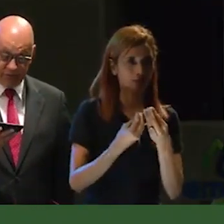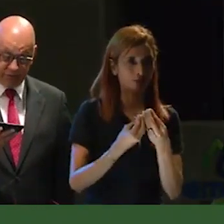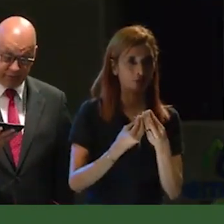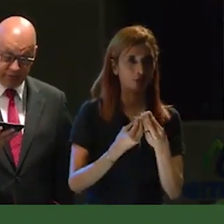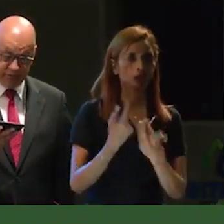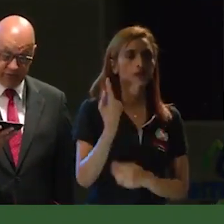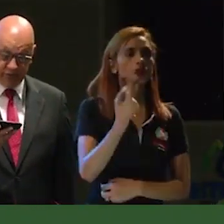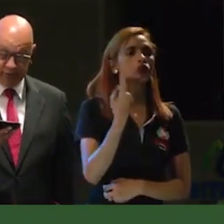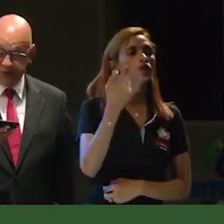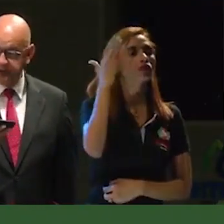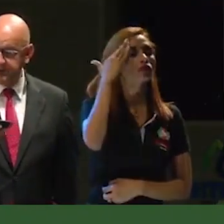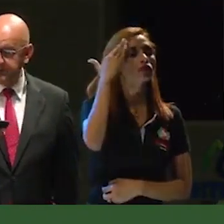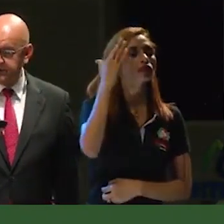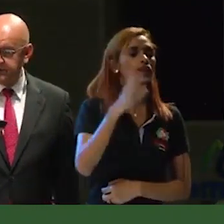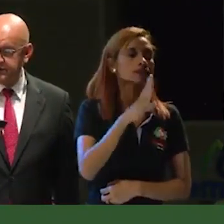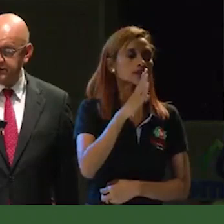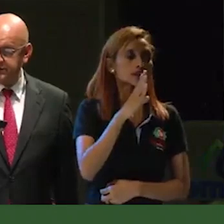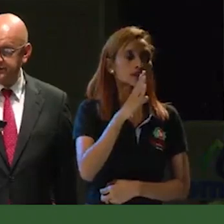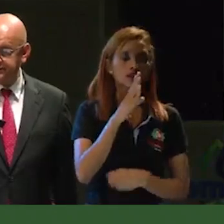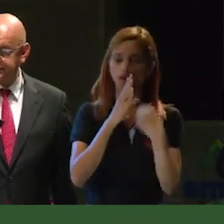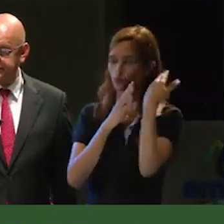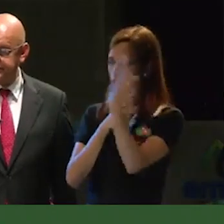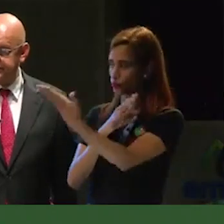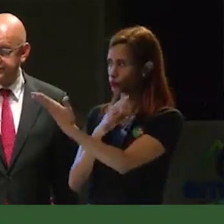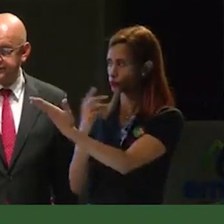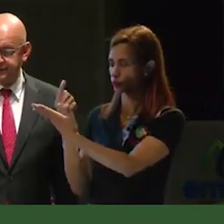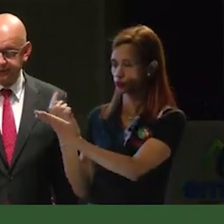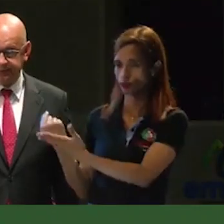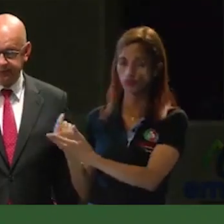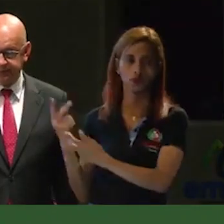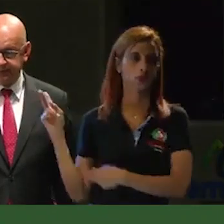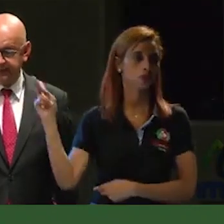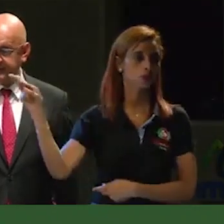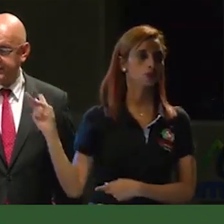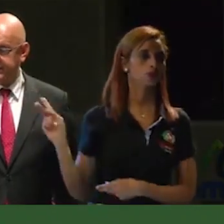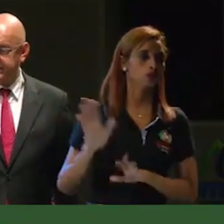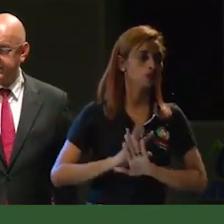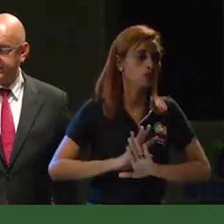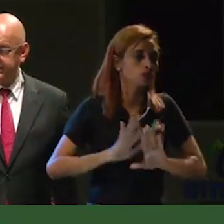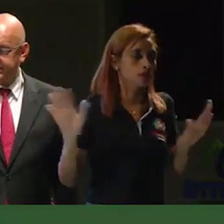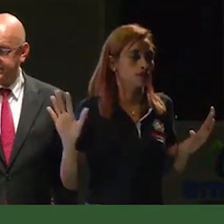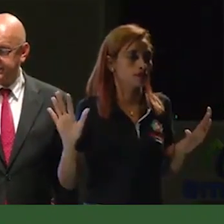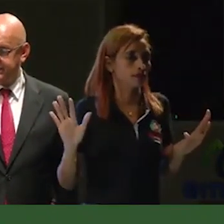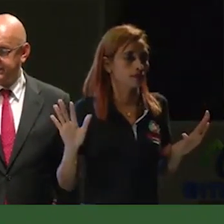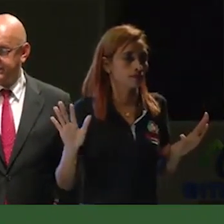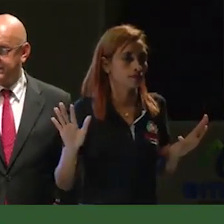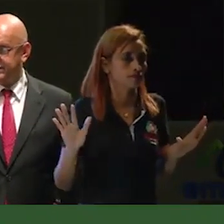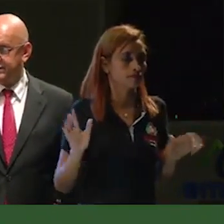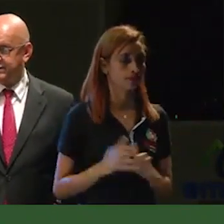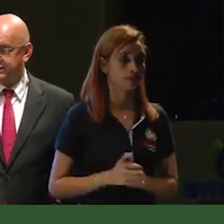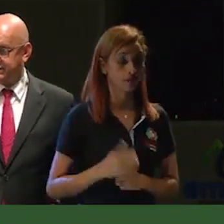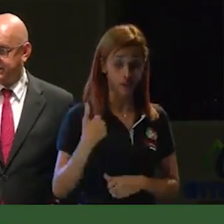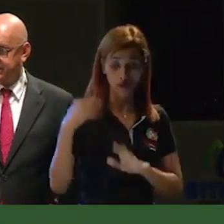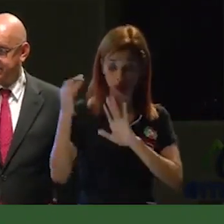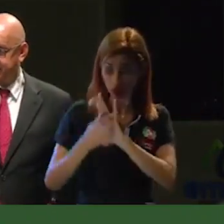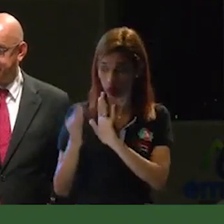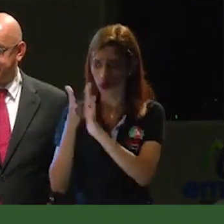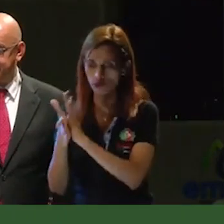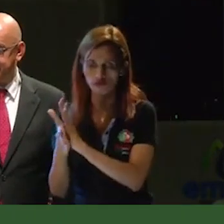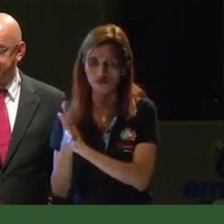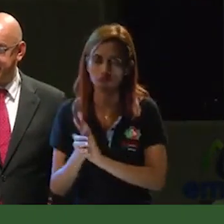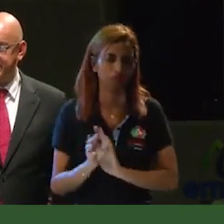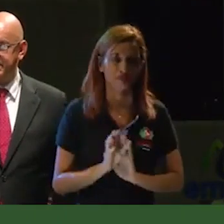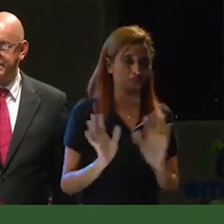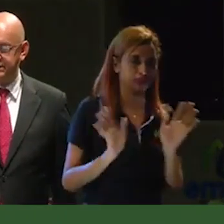conocía mi gran amigo Cur y Luis Alberto Balcero. Nadie más, ni siquiera mi esposa conocía